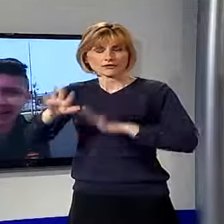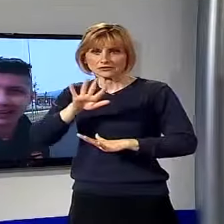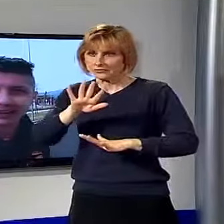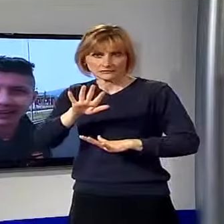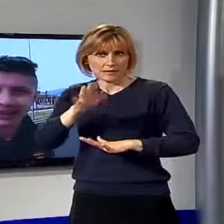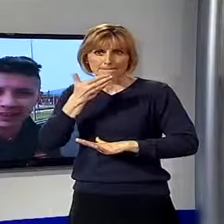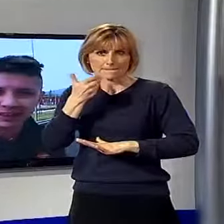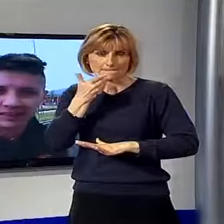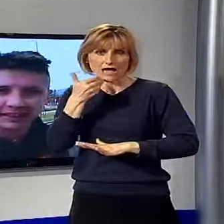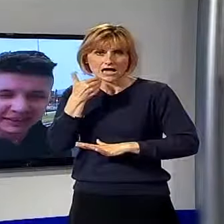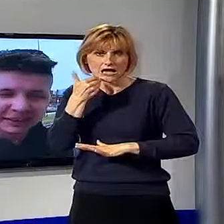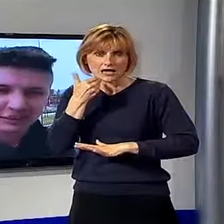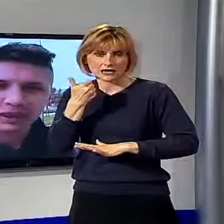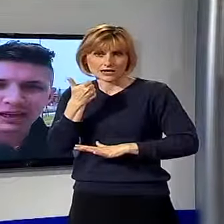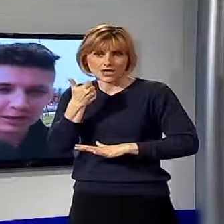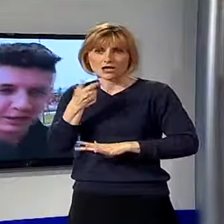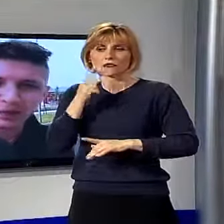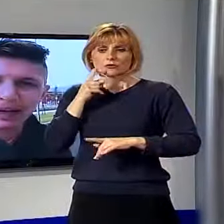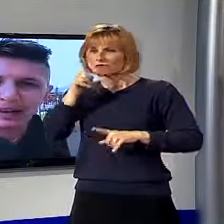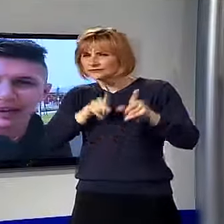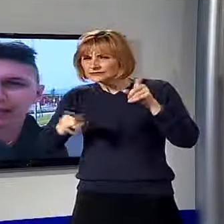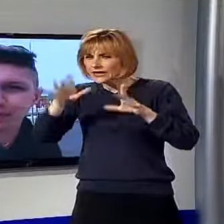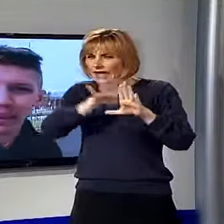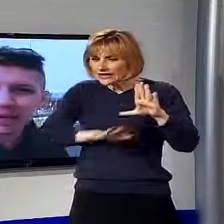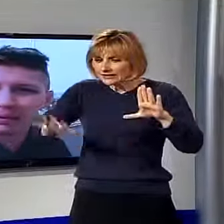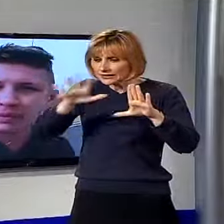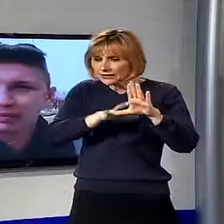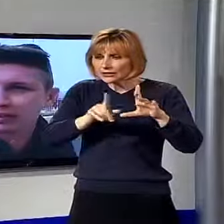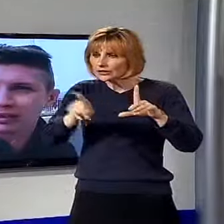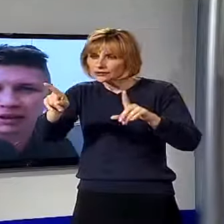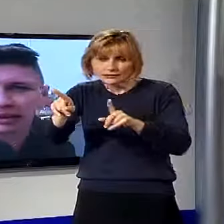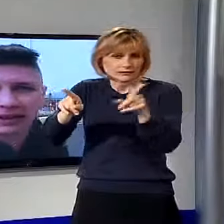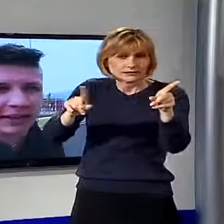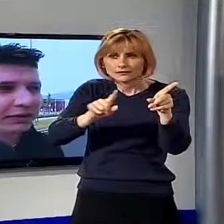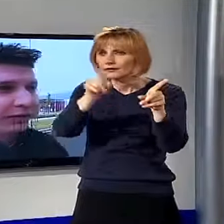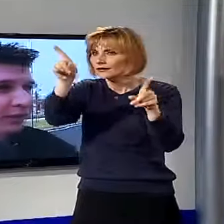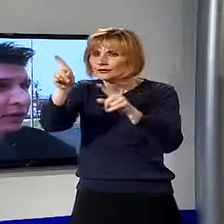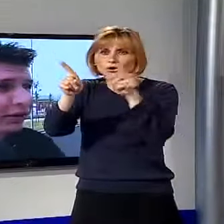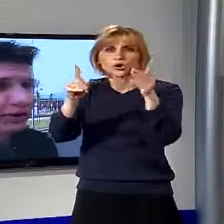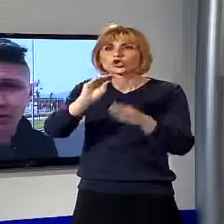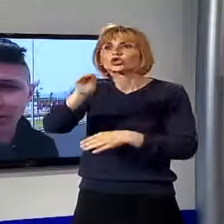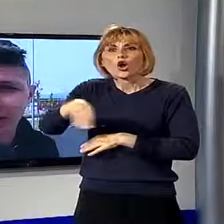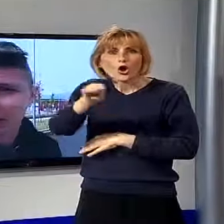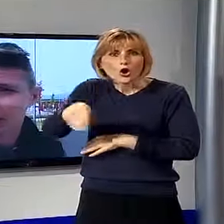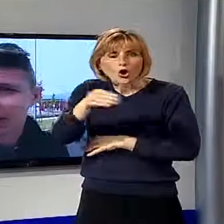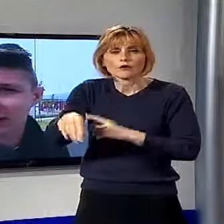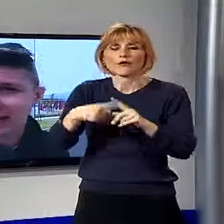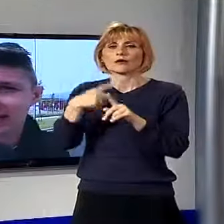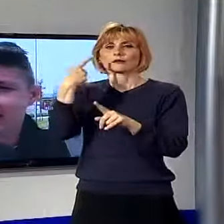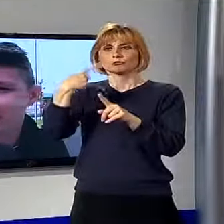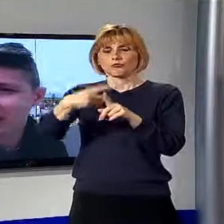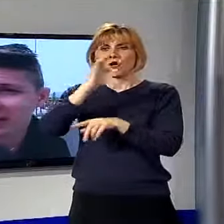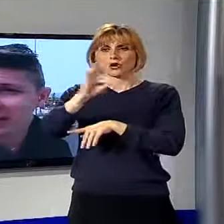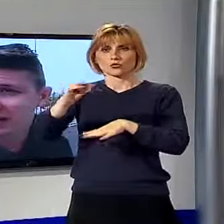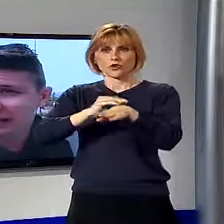sulla piantina dell'ospedale, probabilmente non sanno ancora bene dove sono gli ambulatori, alcuni ambulatori non hanno il